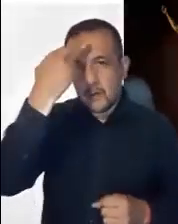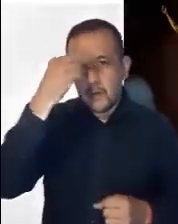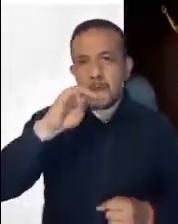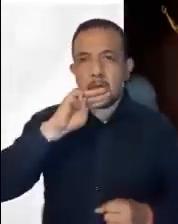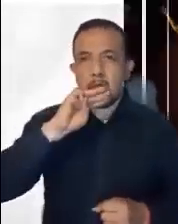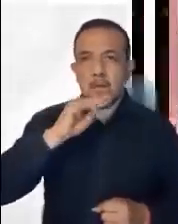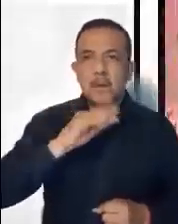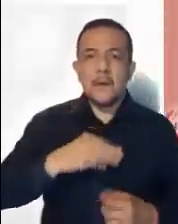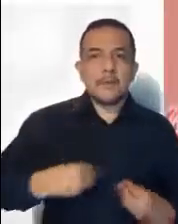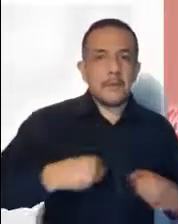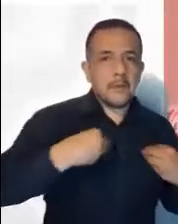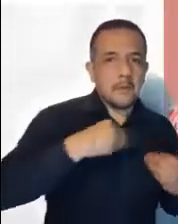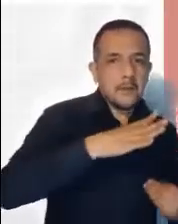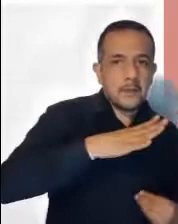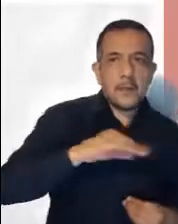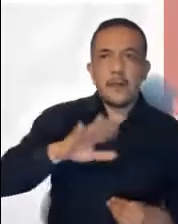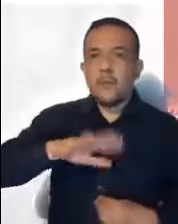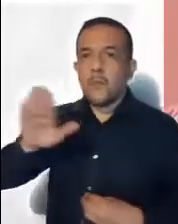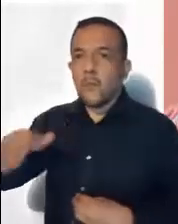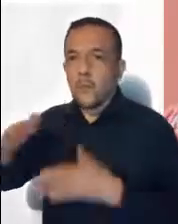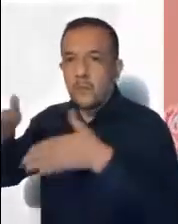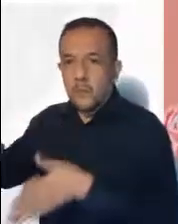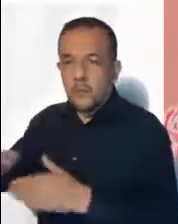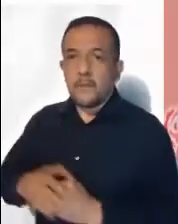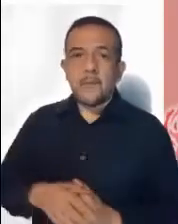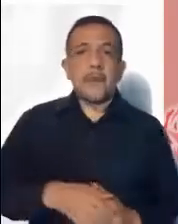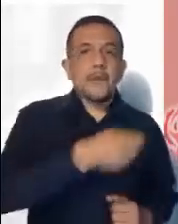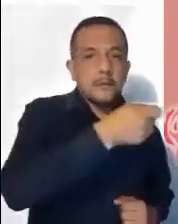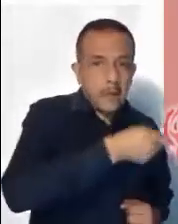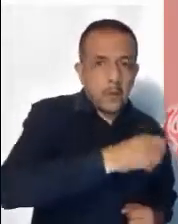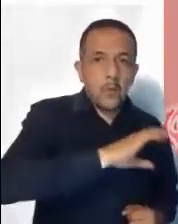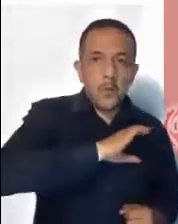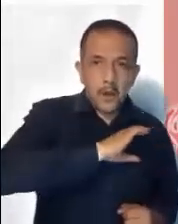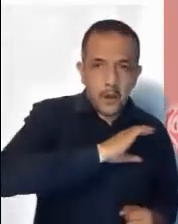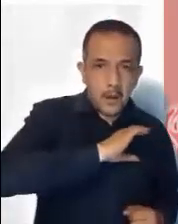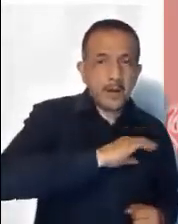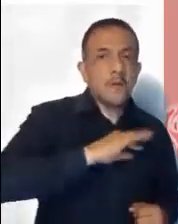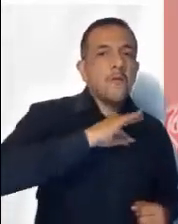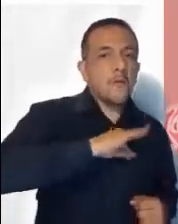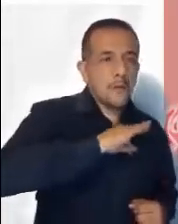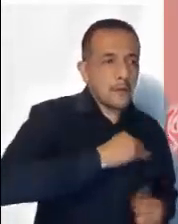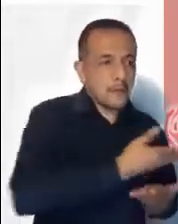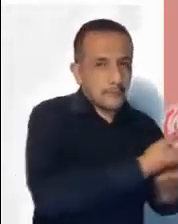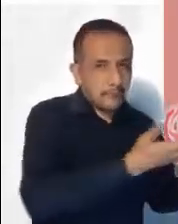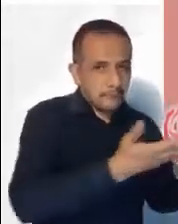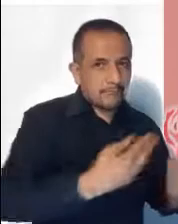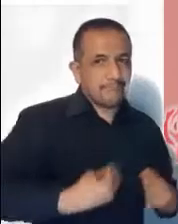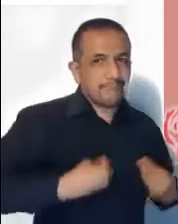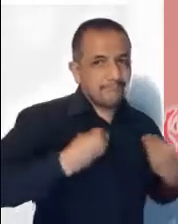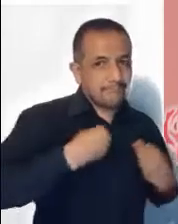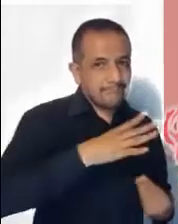a nuestras mamás vivas y difuntas. Nuestro saludo cariñoso y felicitación a todas ellas.